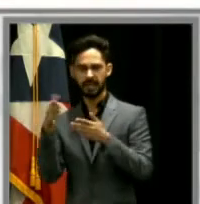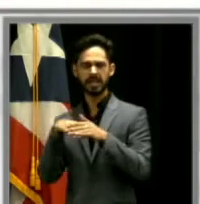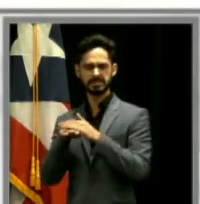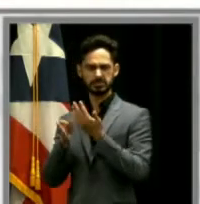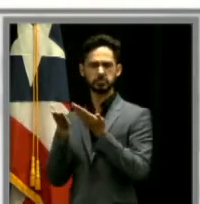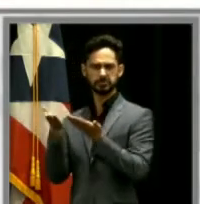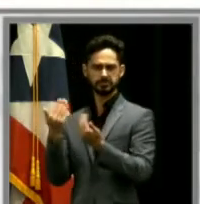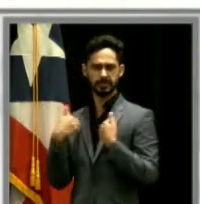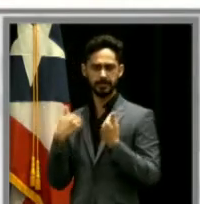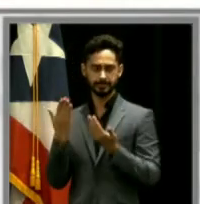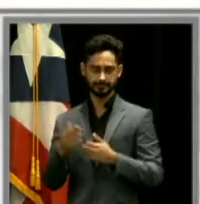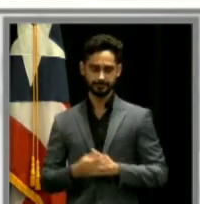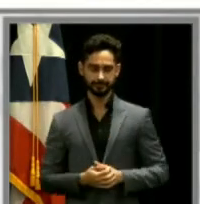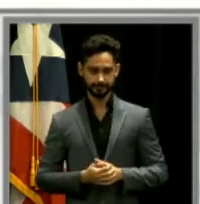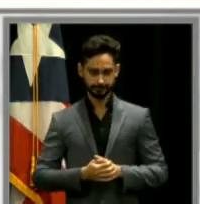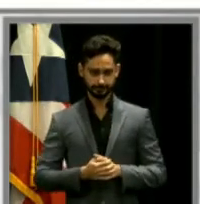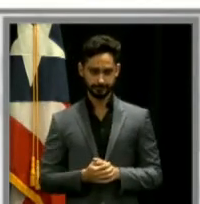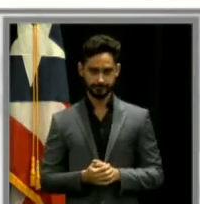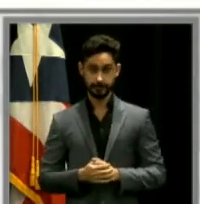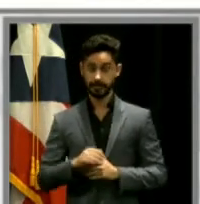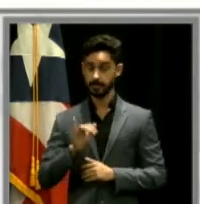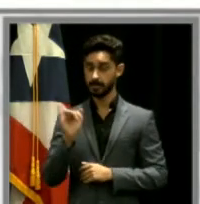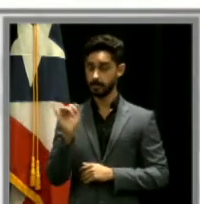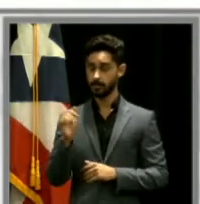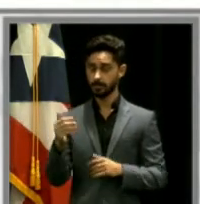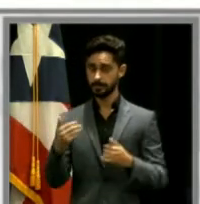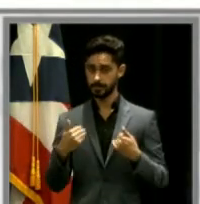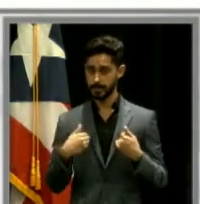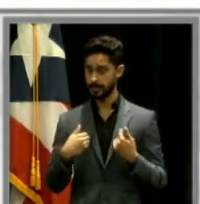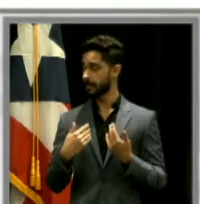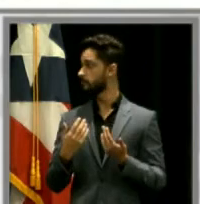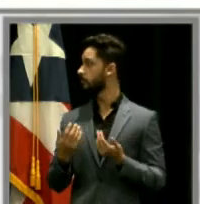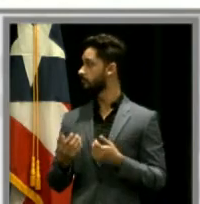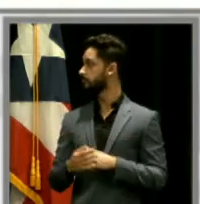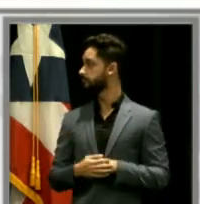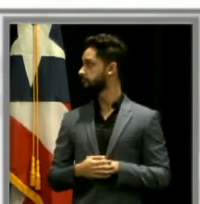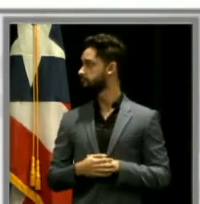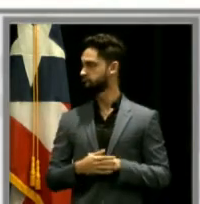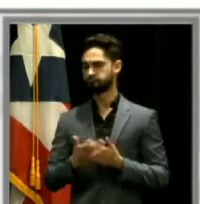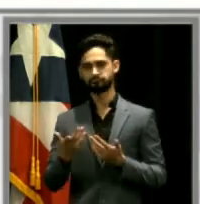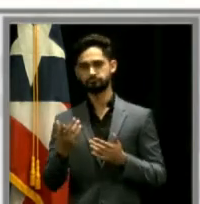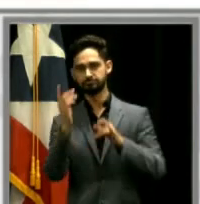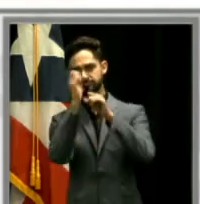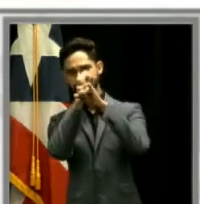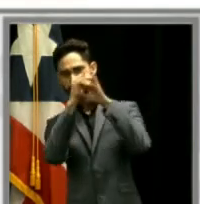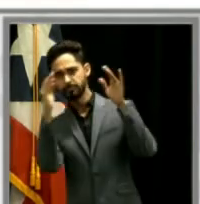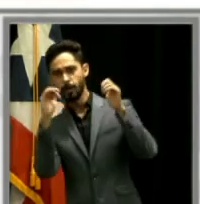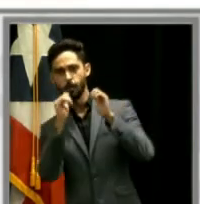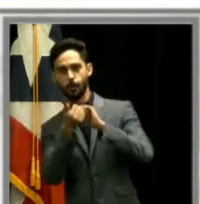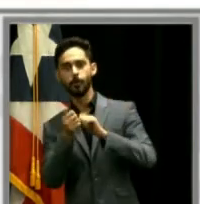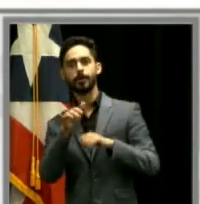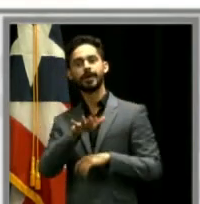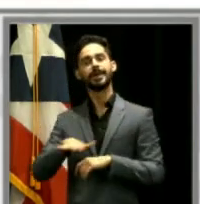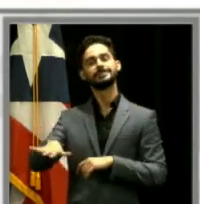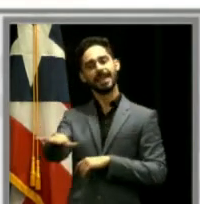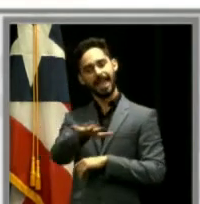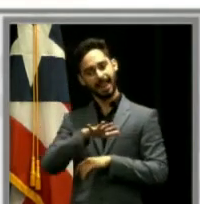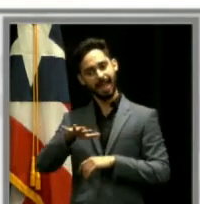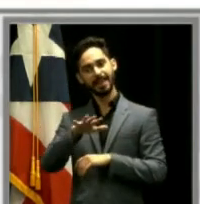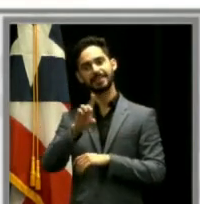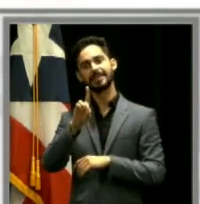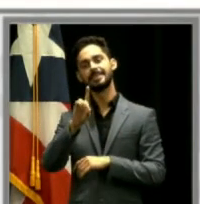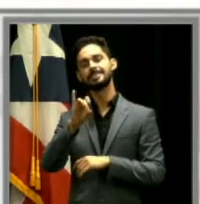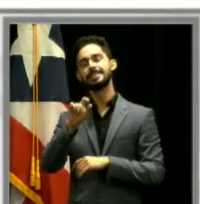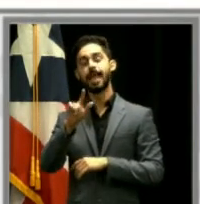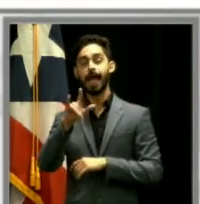una imagen de este nuevo concepto del área de diálisis, que va a